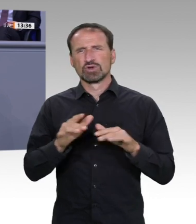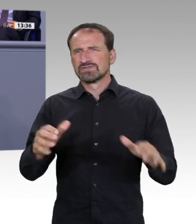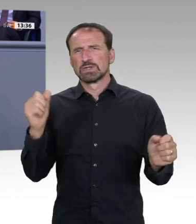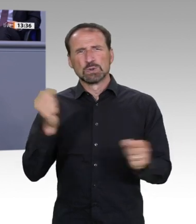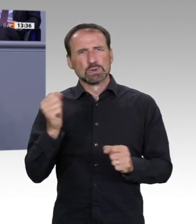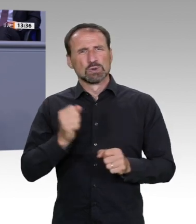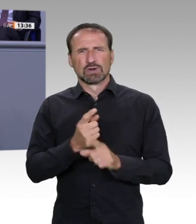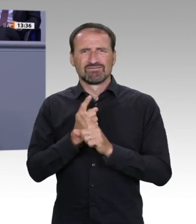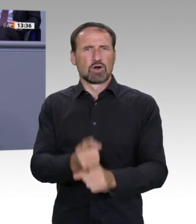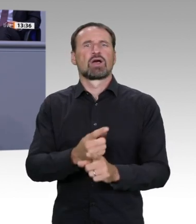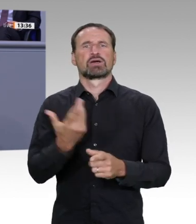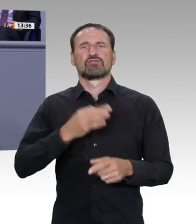die wir als Regierung zu verantworten haben.